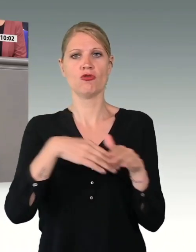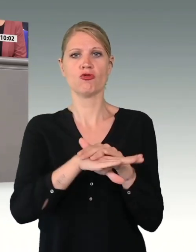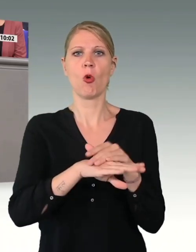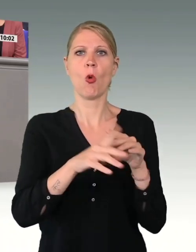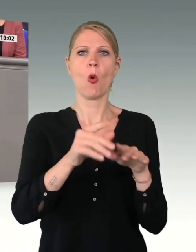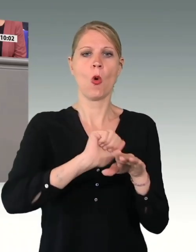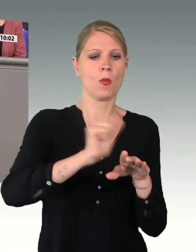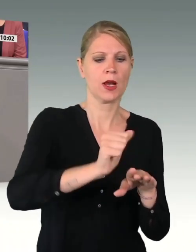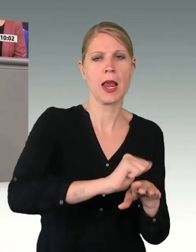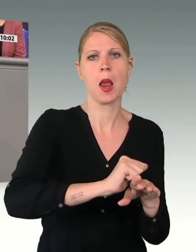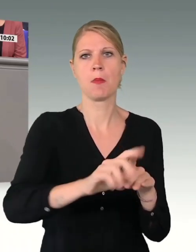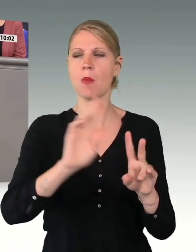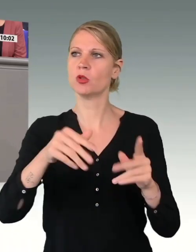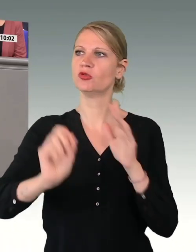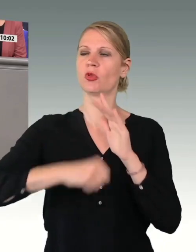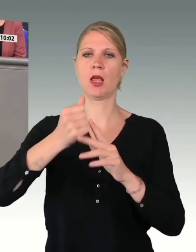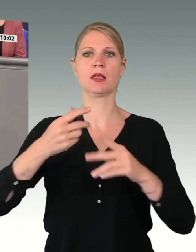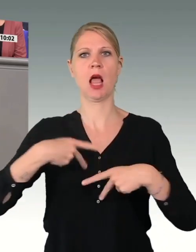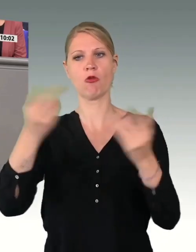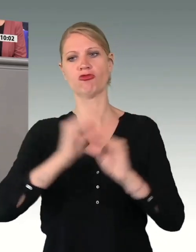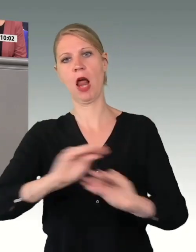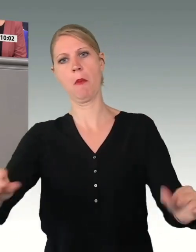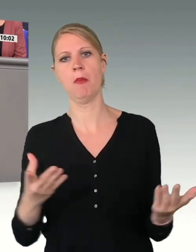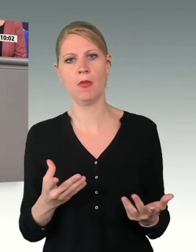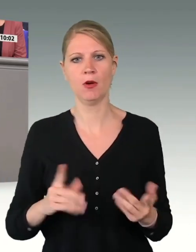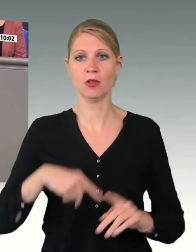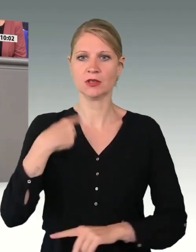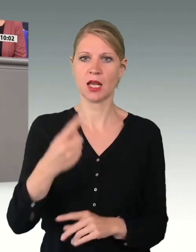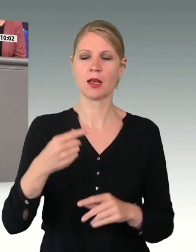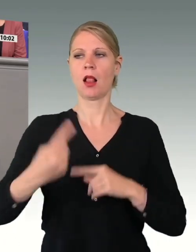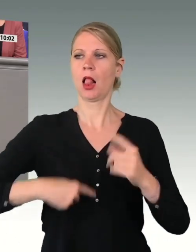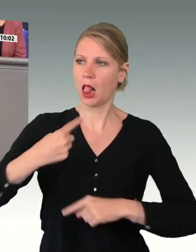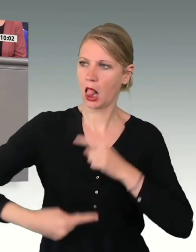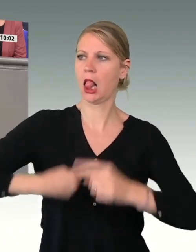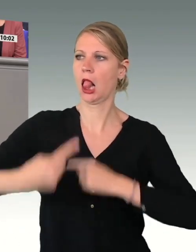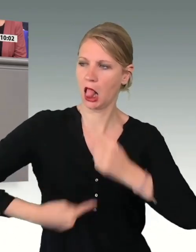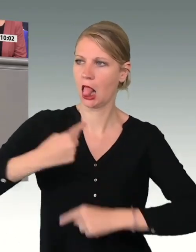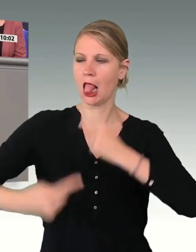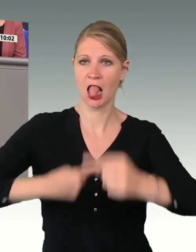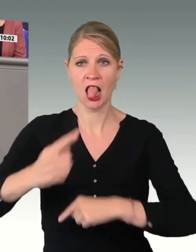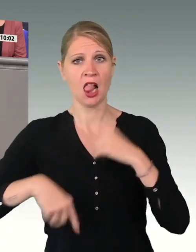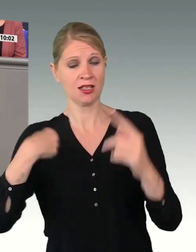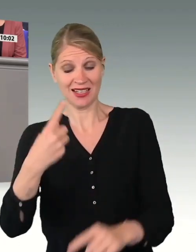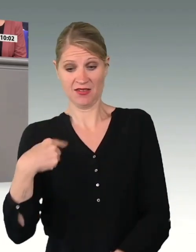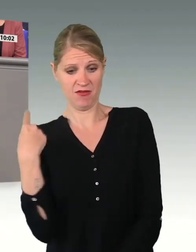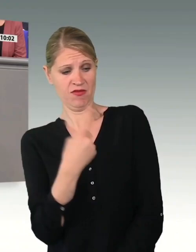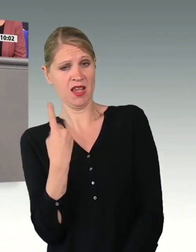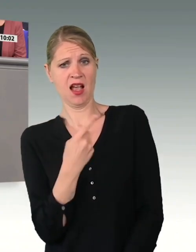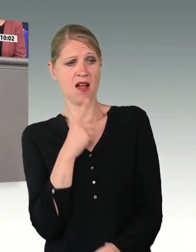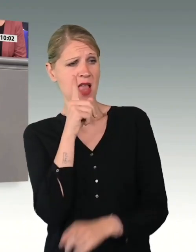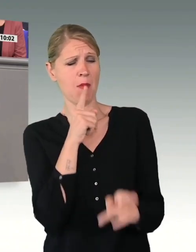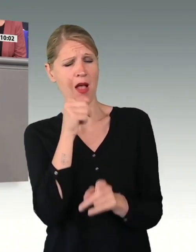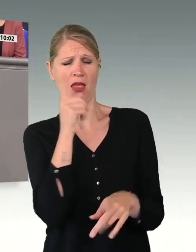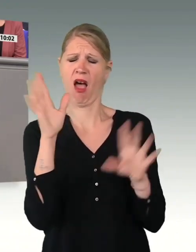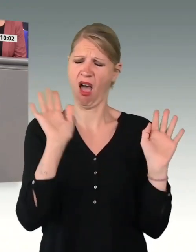des Ausschreibungsverfahrens stattfinden darf, und dann beklagen wir uns über zu lange Bearbeitungszeiten in der Bundeswehr? Sind es nicht